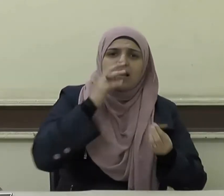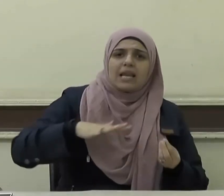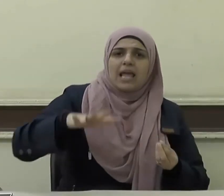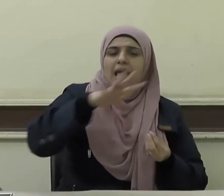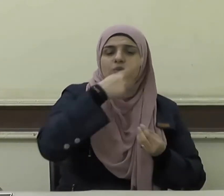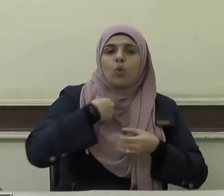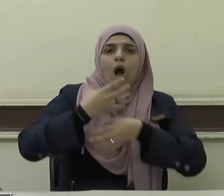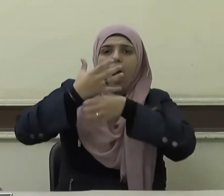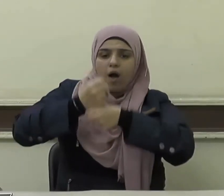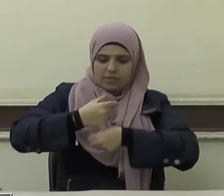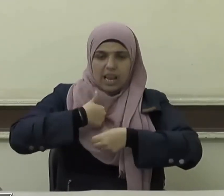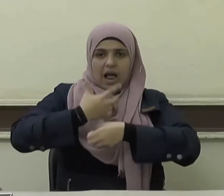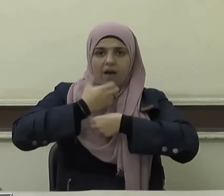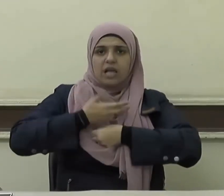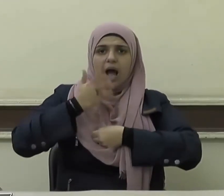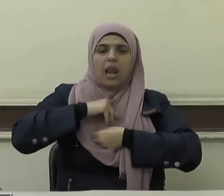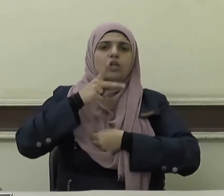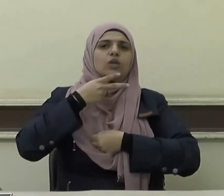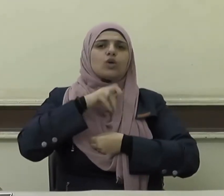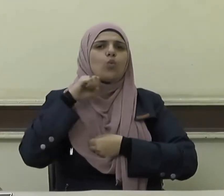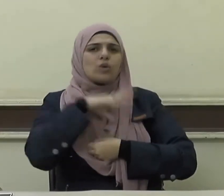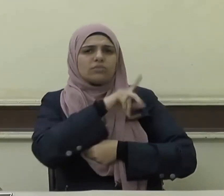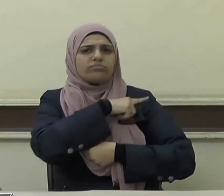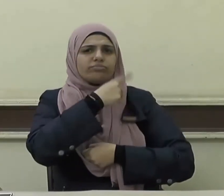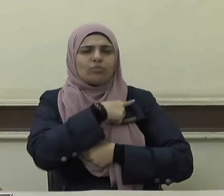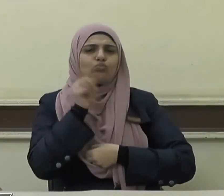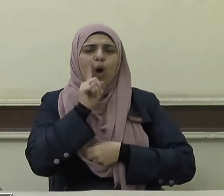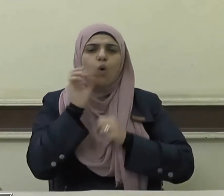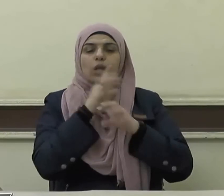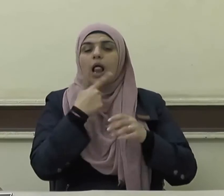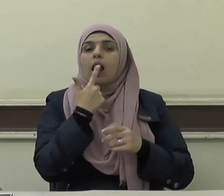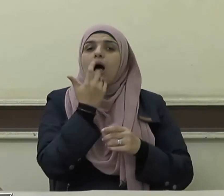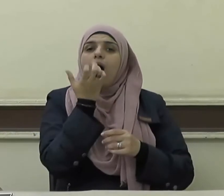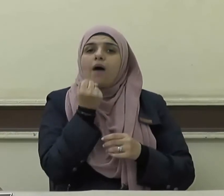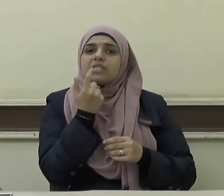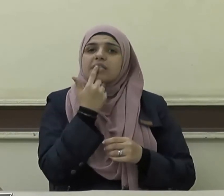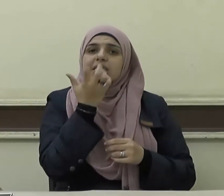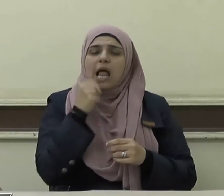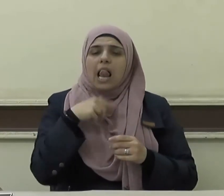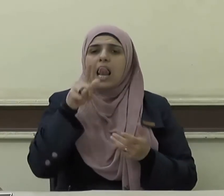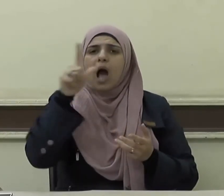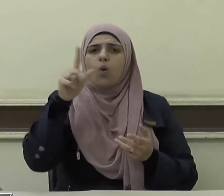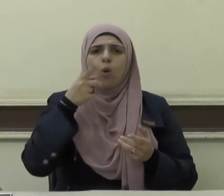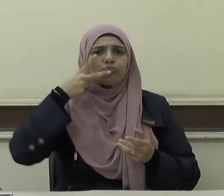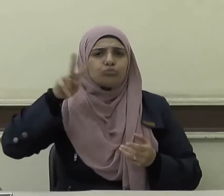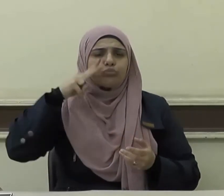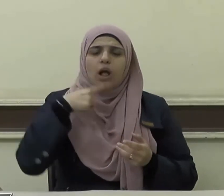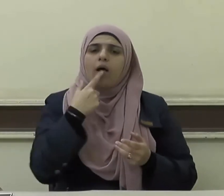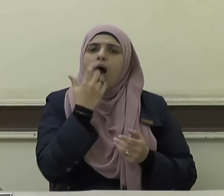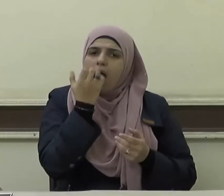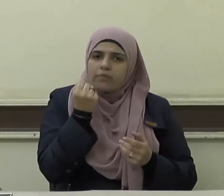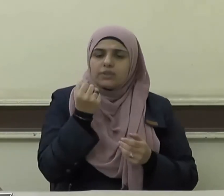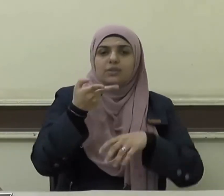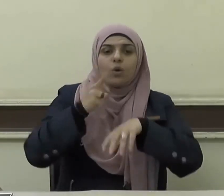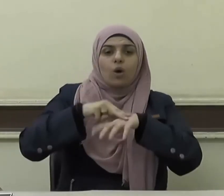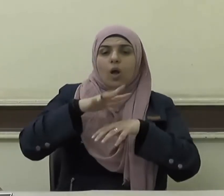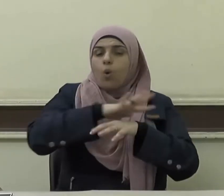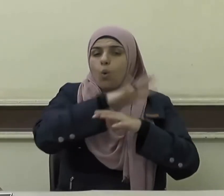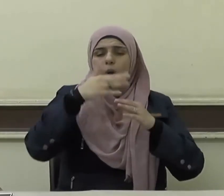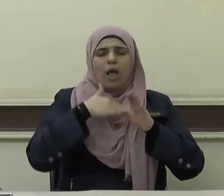وصيانة النفس عن الأدناس وحفظ اللسان عن اللغو واللغط وتجنب